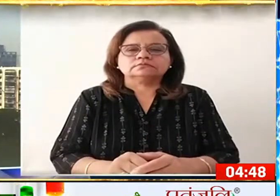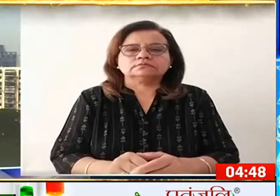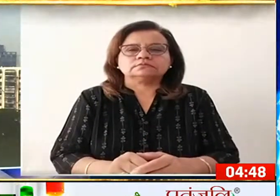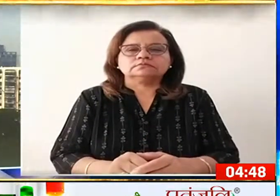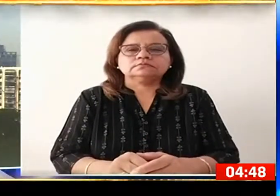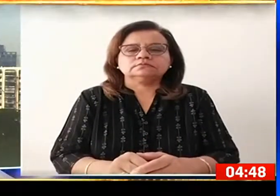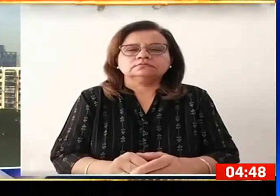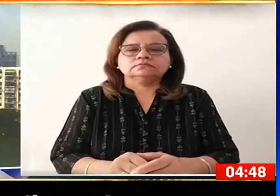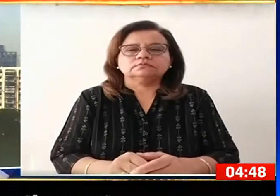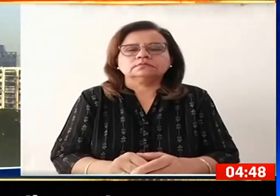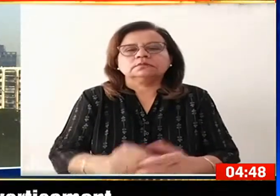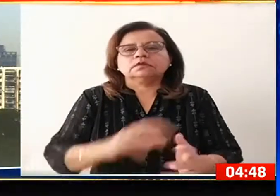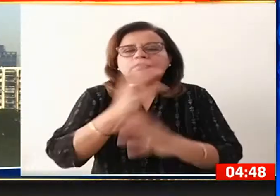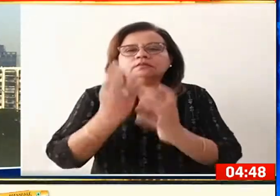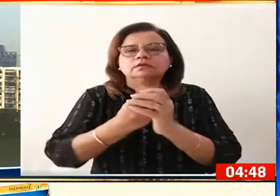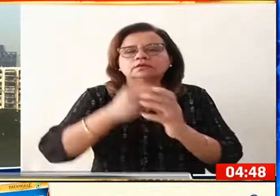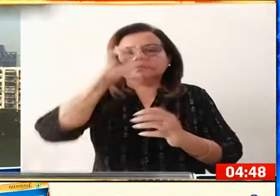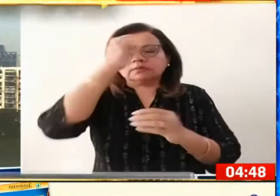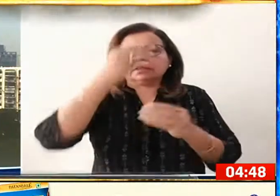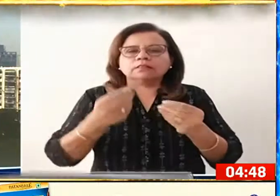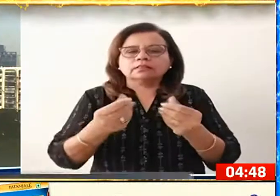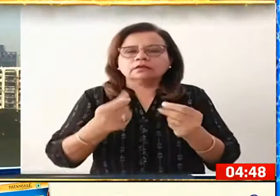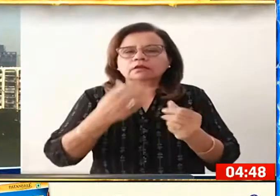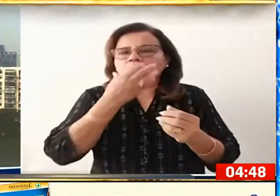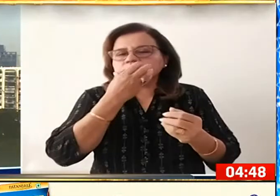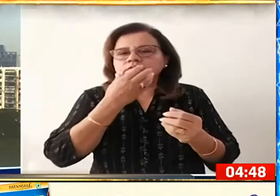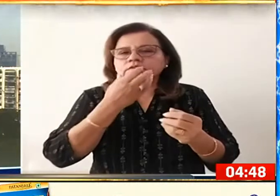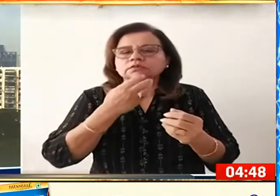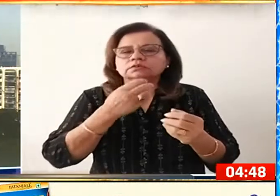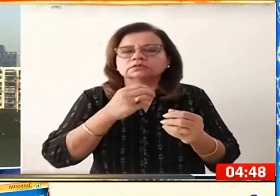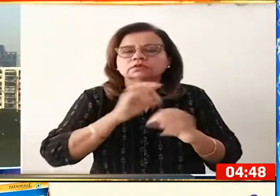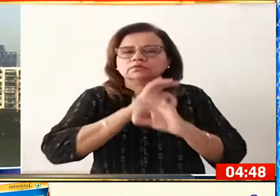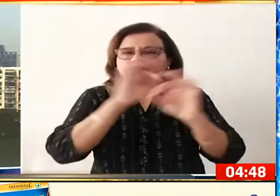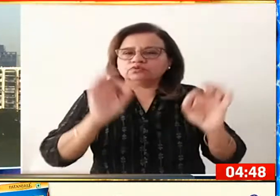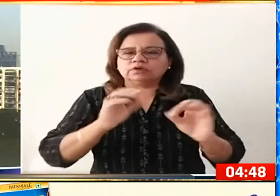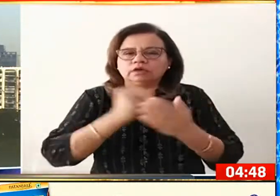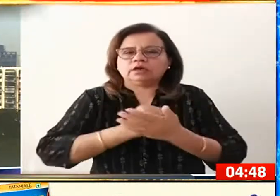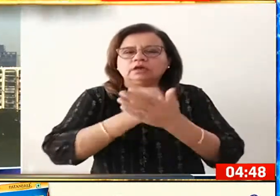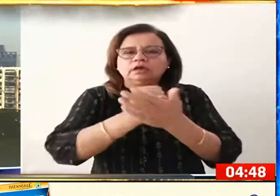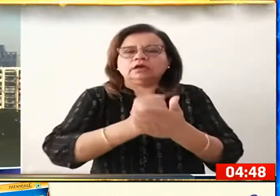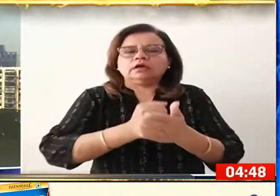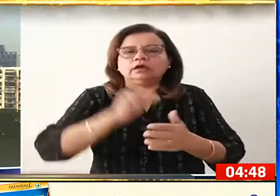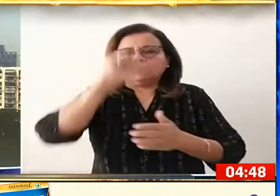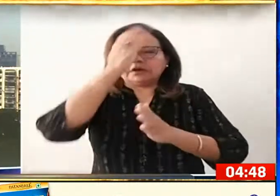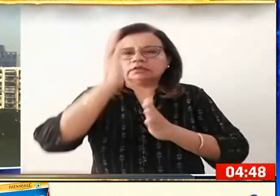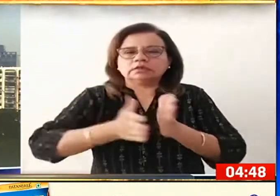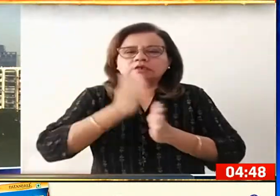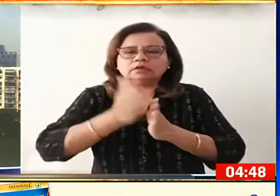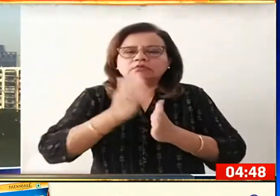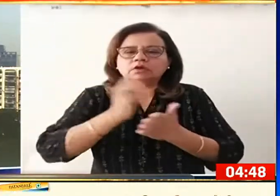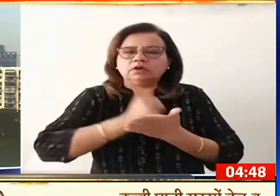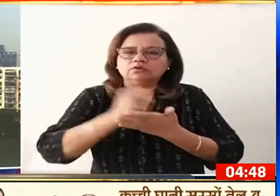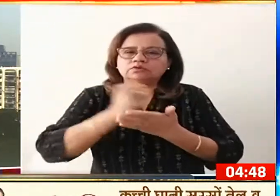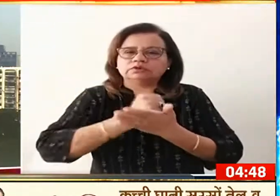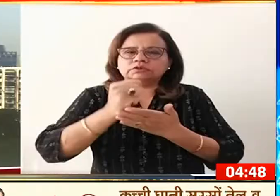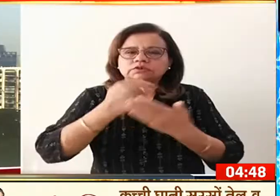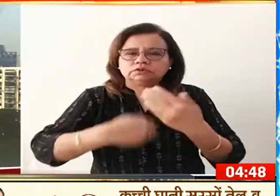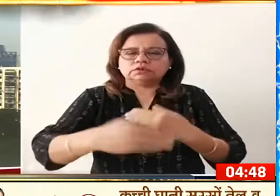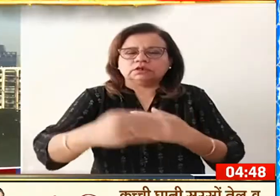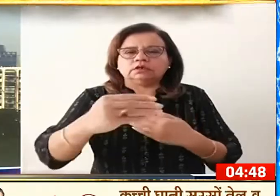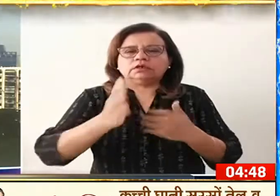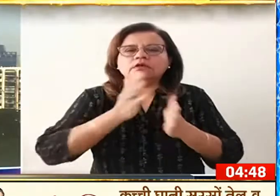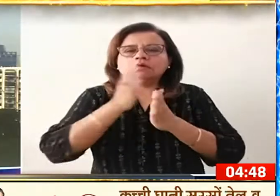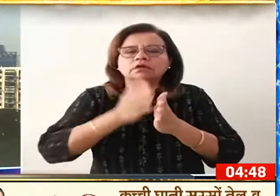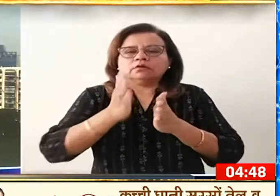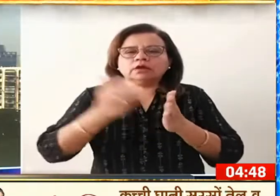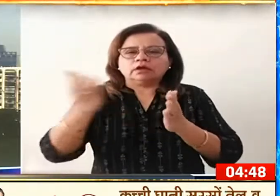देशबर में तरल मेडिकल ऑक्सिजन की आपूर्ती करने के लिए भारती रेल्वे का प्रयास लगातार जारी है रेल्वे ने अब